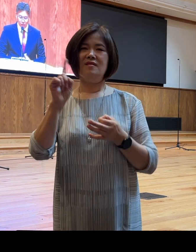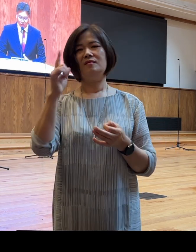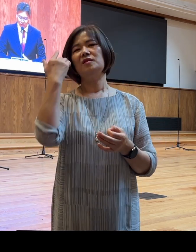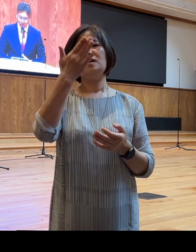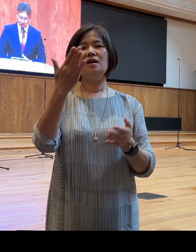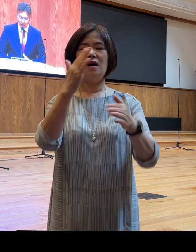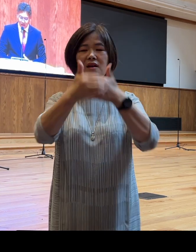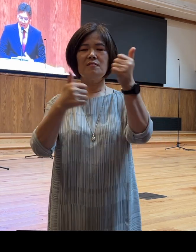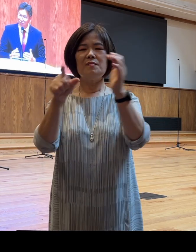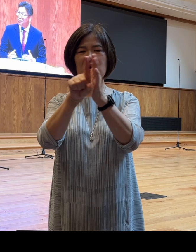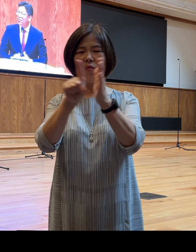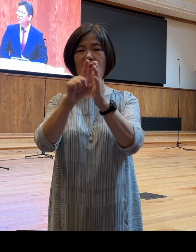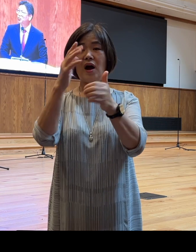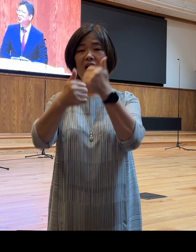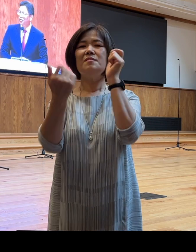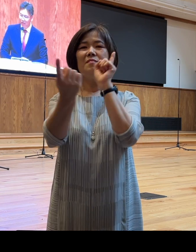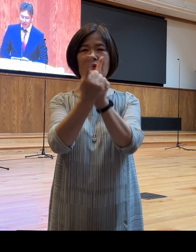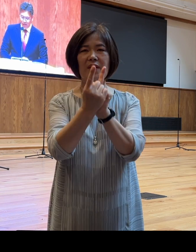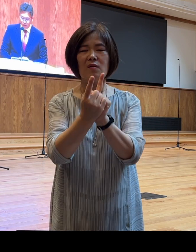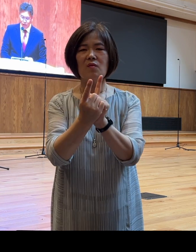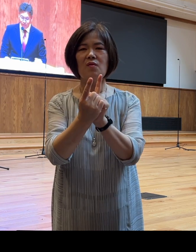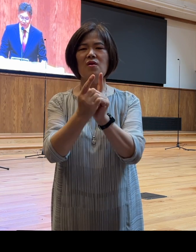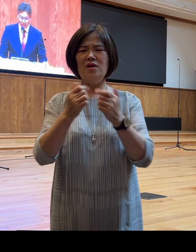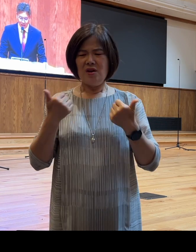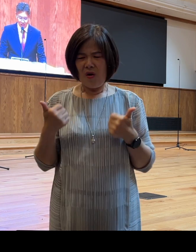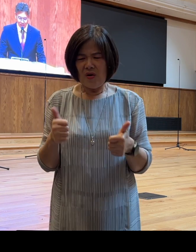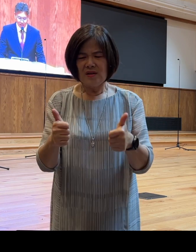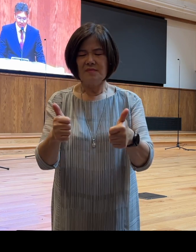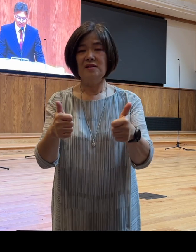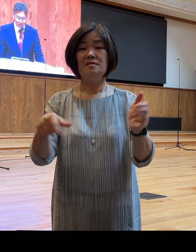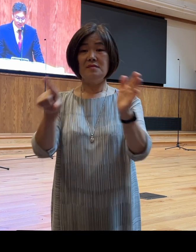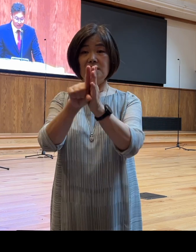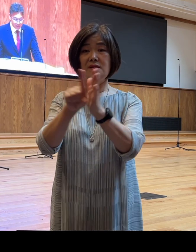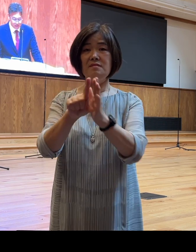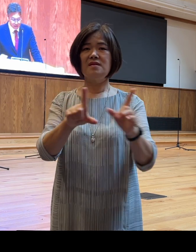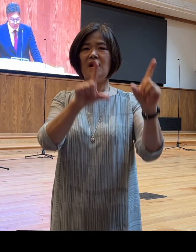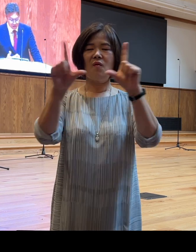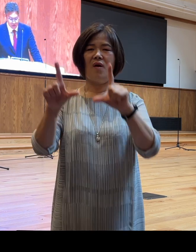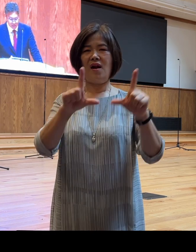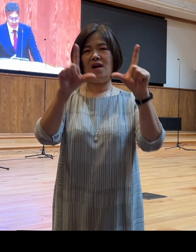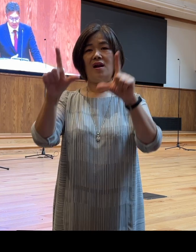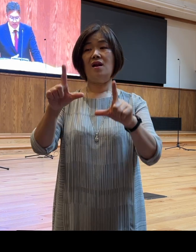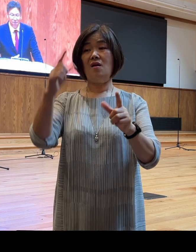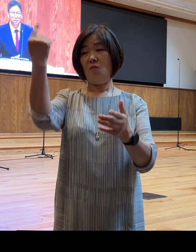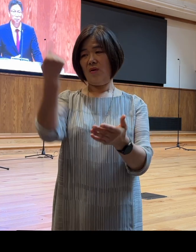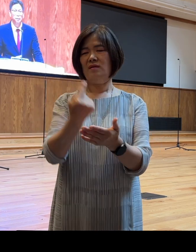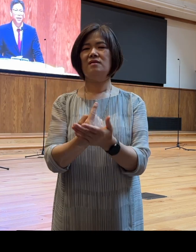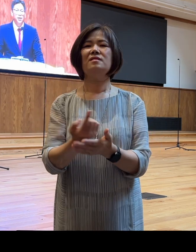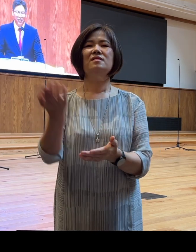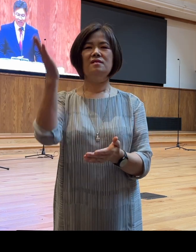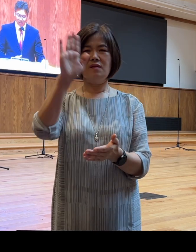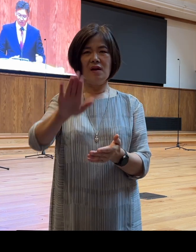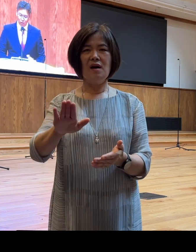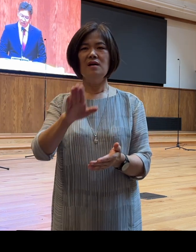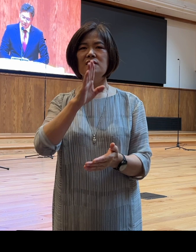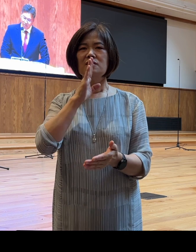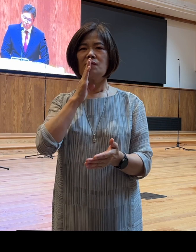하나님을 만나고 열심히 다해 신앙생활을 해왔지만 예상치 못한 삶의 문제와